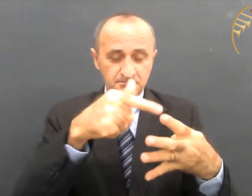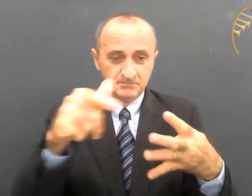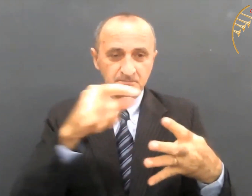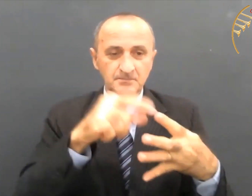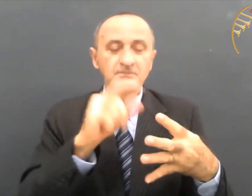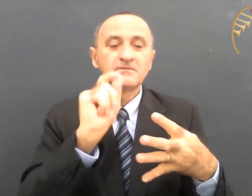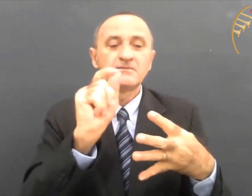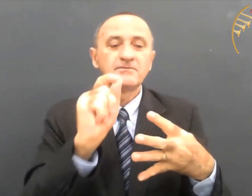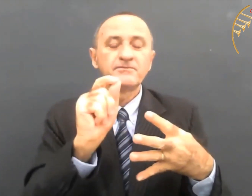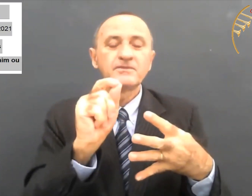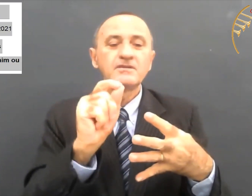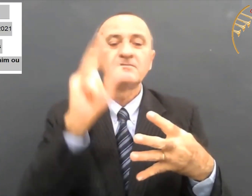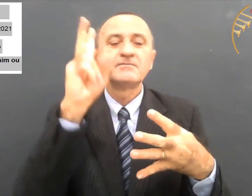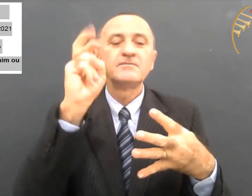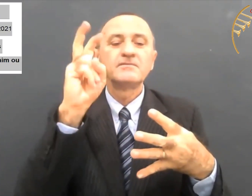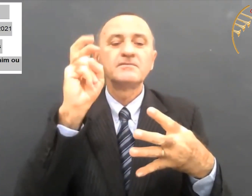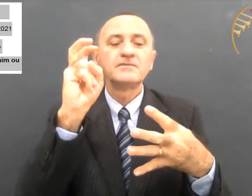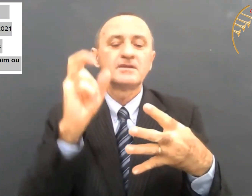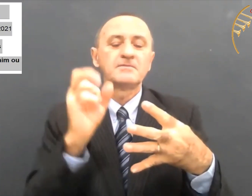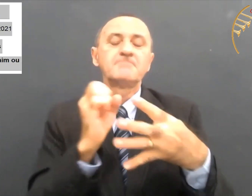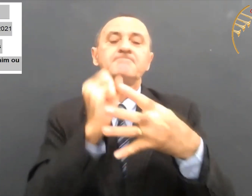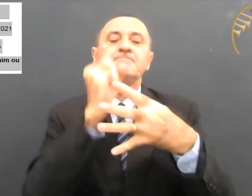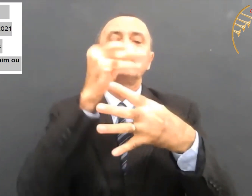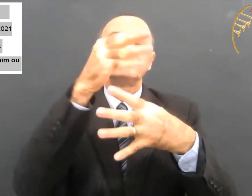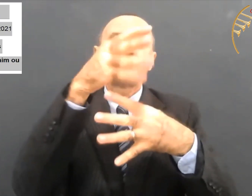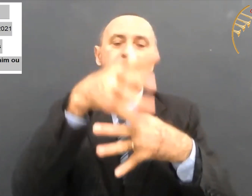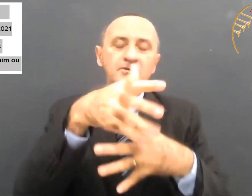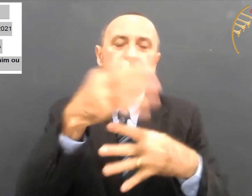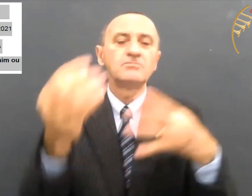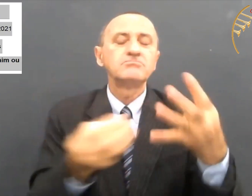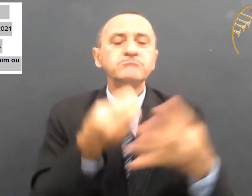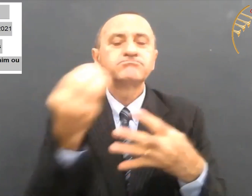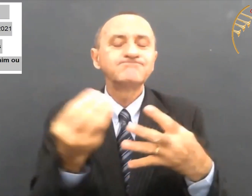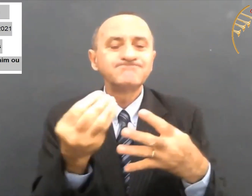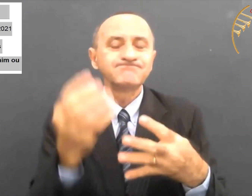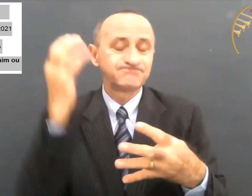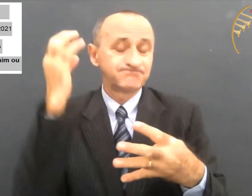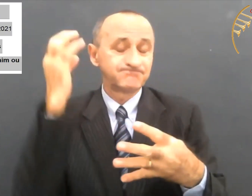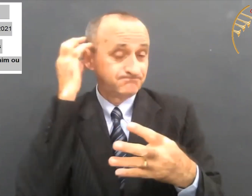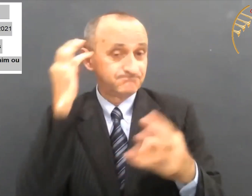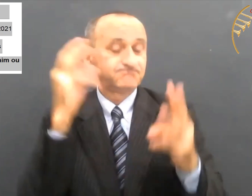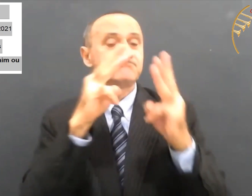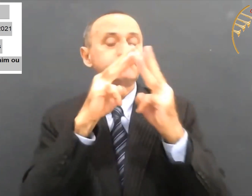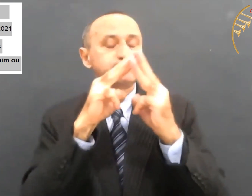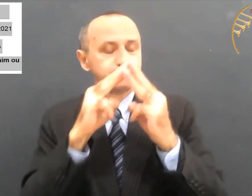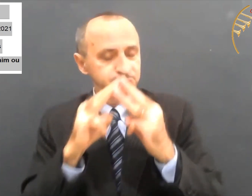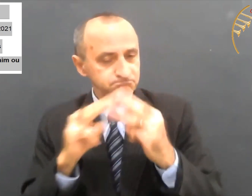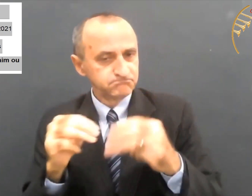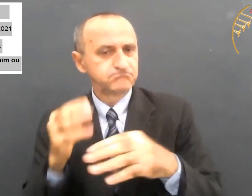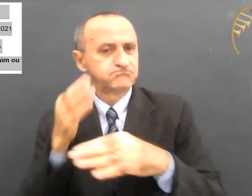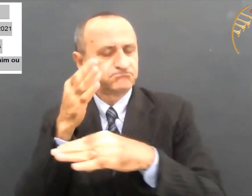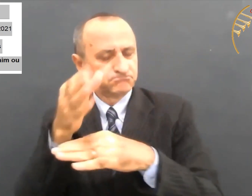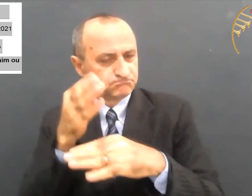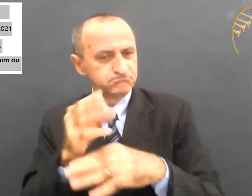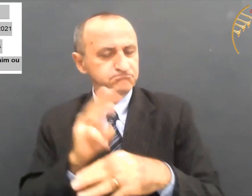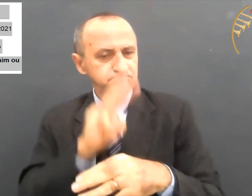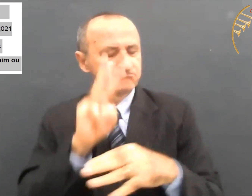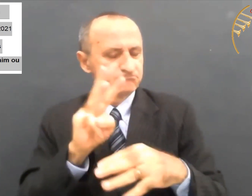Na primeira semana o tema é a madrugada. Então como participaremos? Então pela rádio Manaim, há o link que é